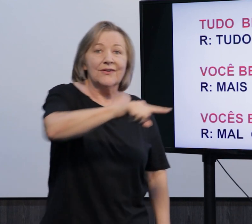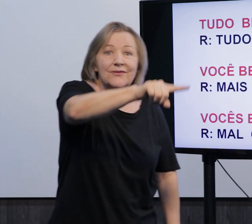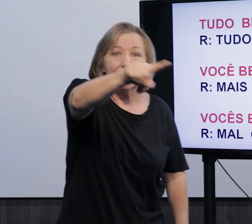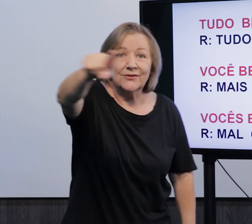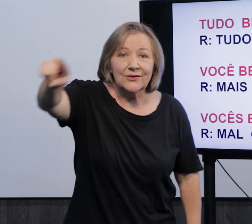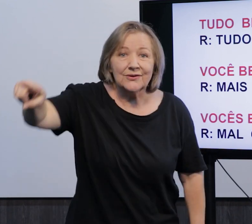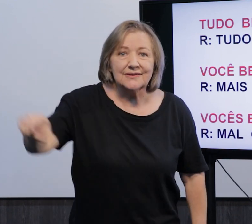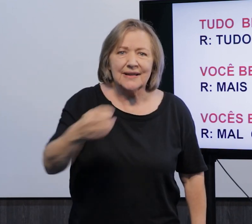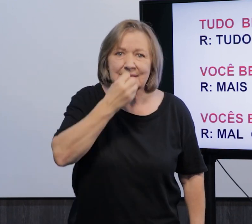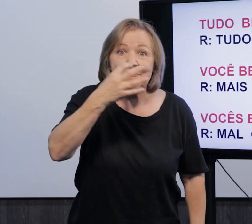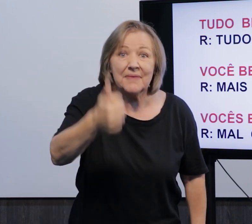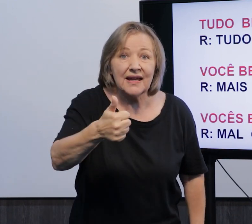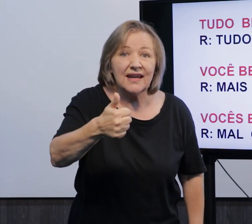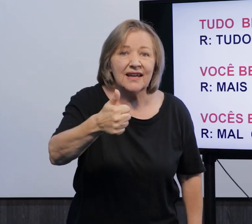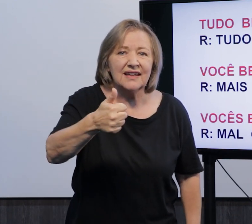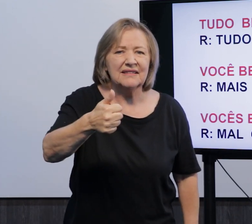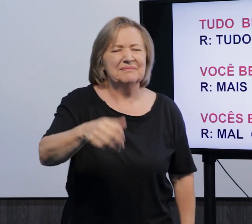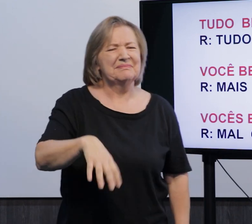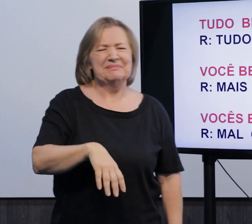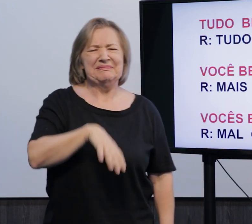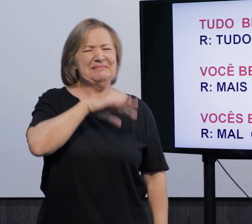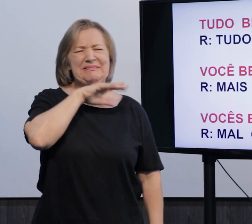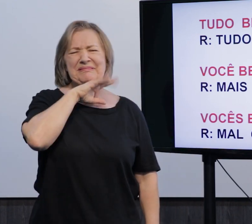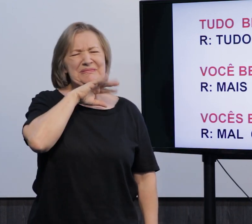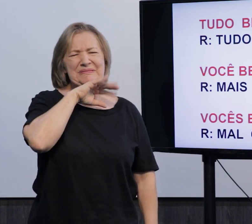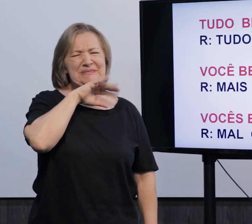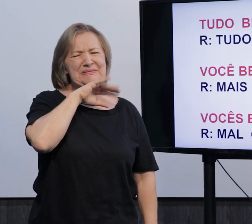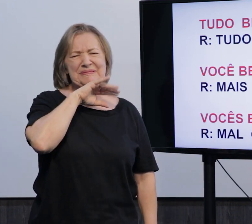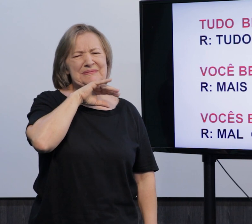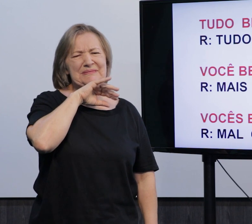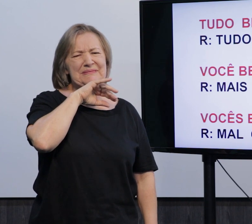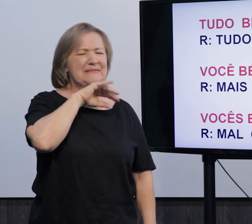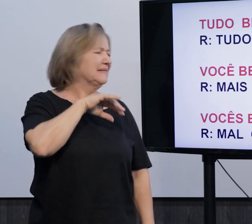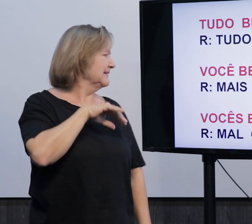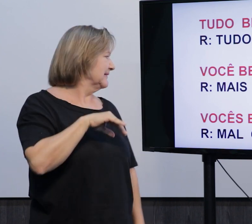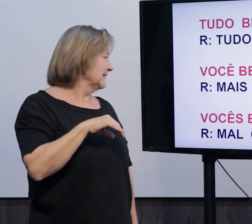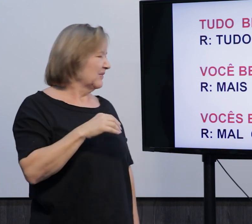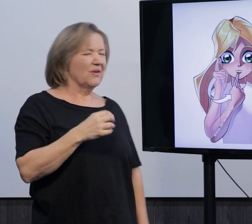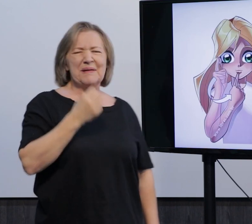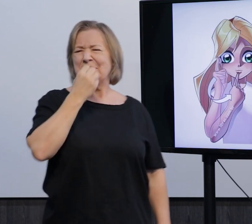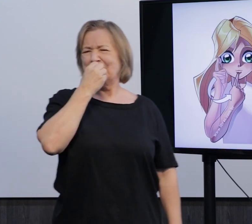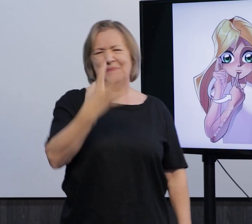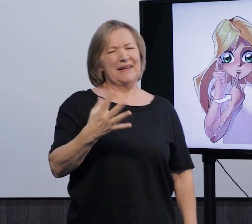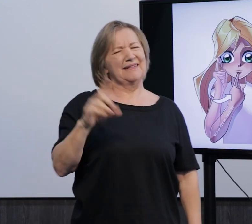Vocês estão bem? Ah, tô mal, não tô bem, não tô bem.